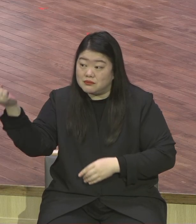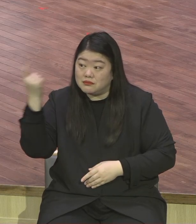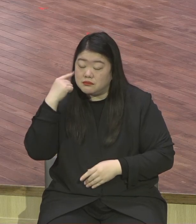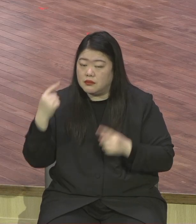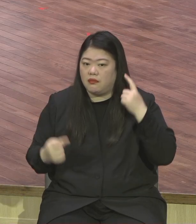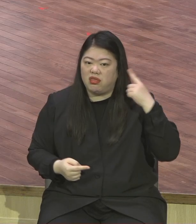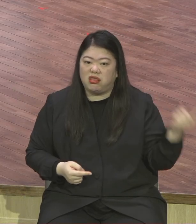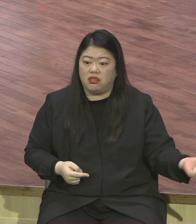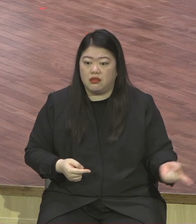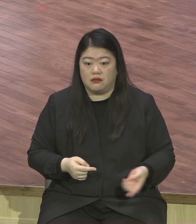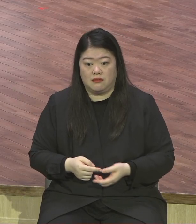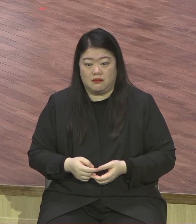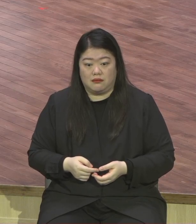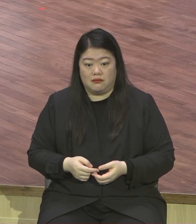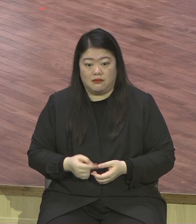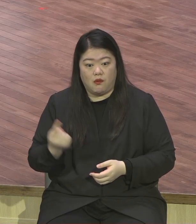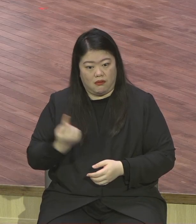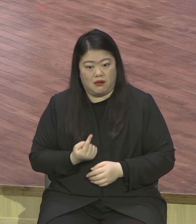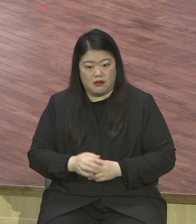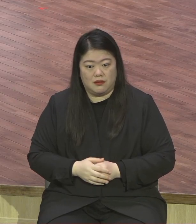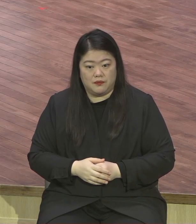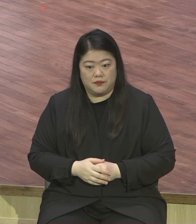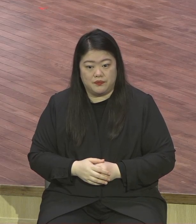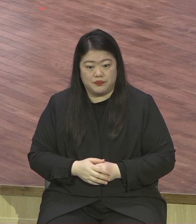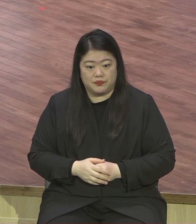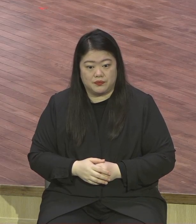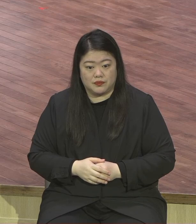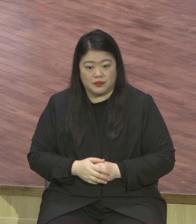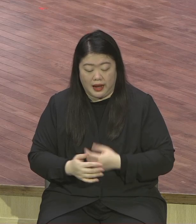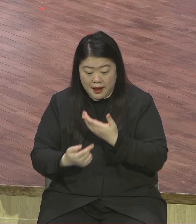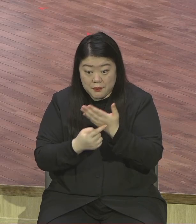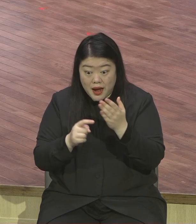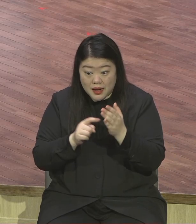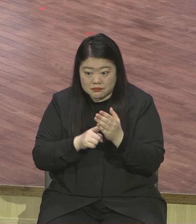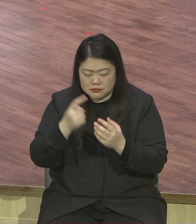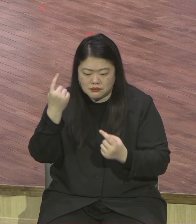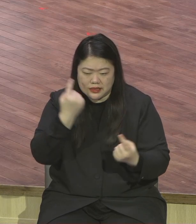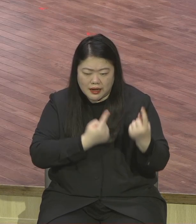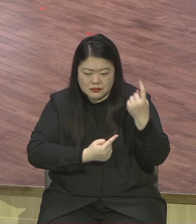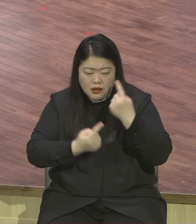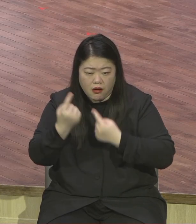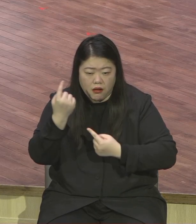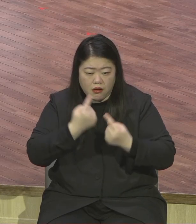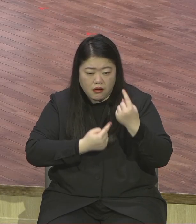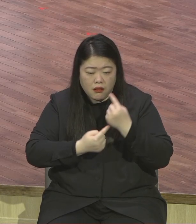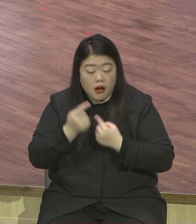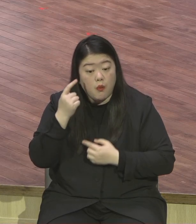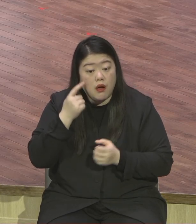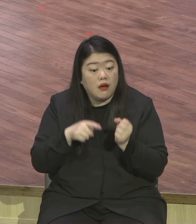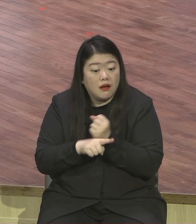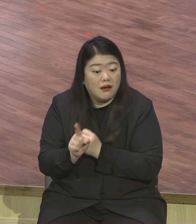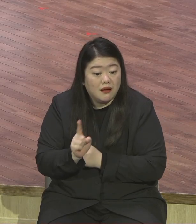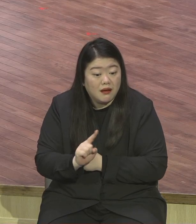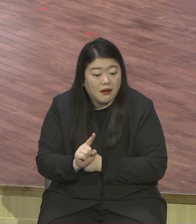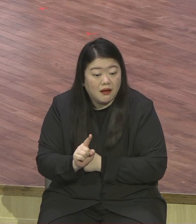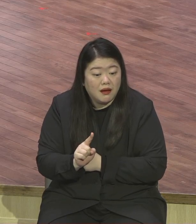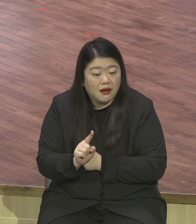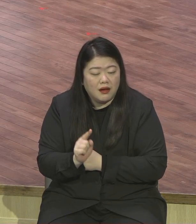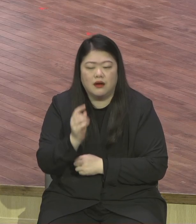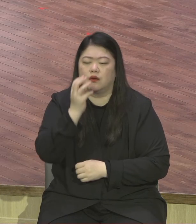왜 상처받습니까 교만해서 그래요 왜 시험듭니까 교만이 있어서 그래요 안 알아줬다고 날